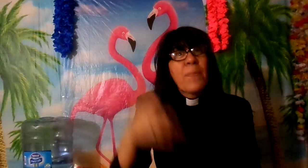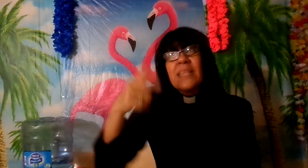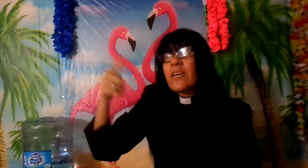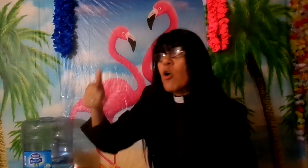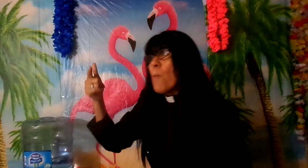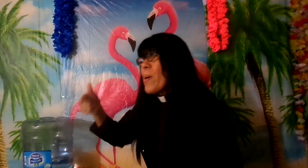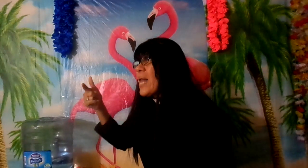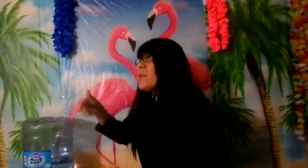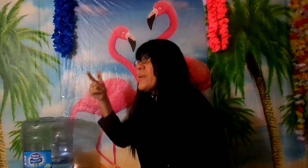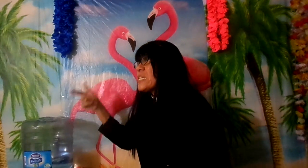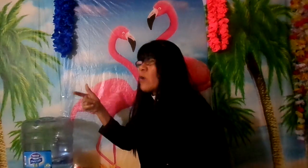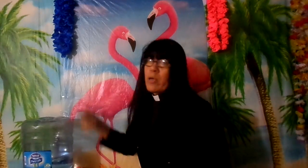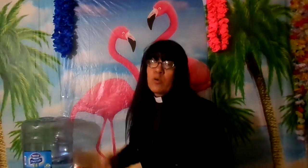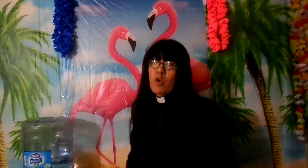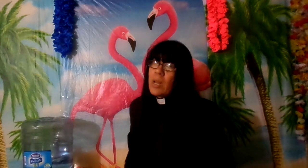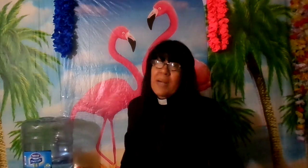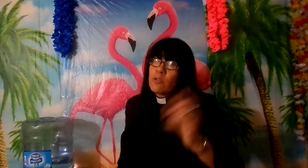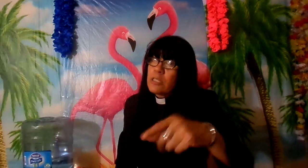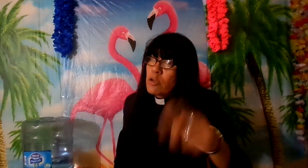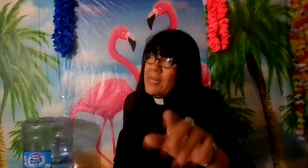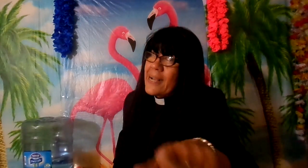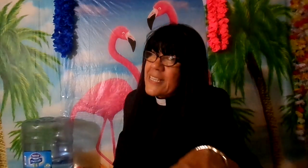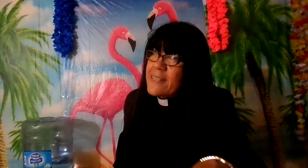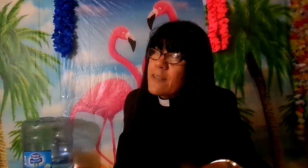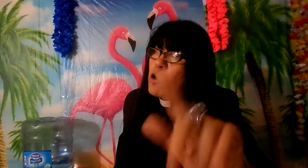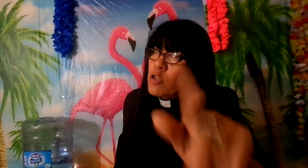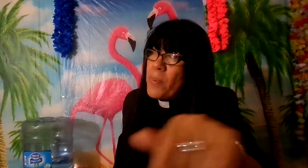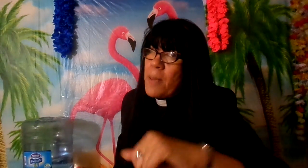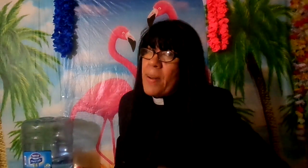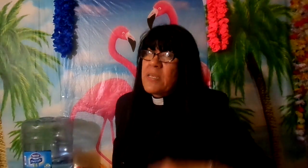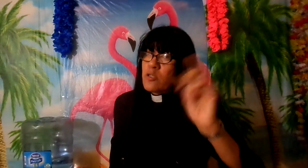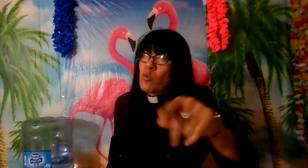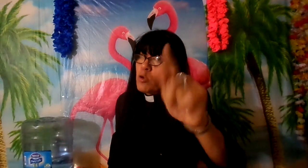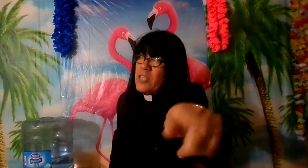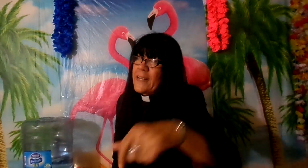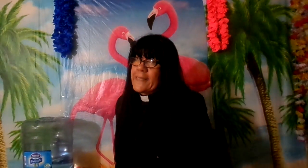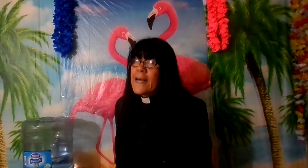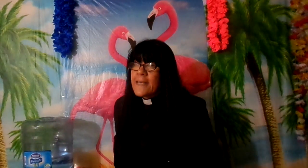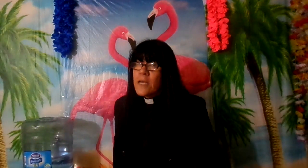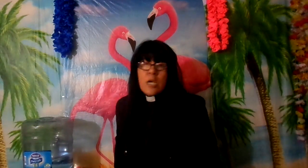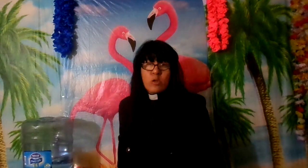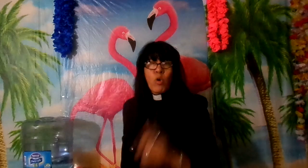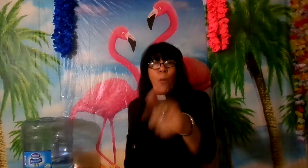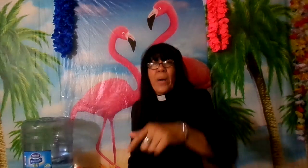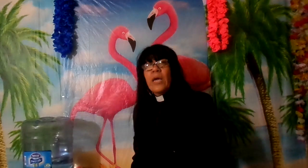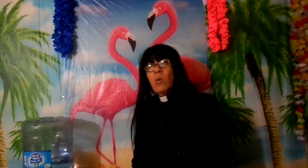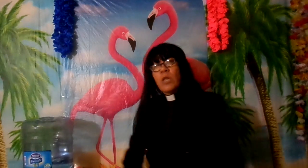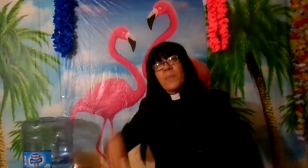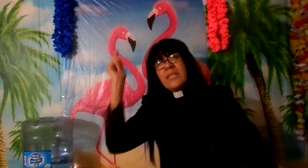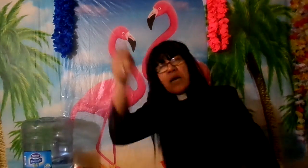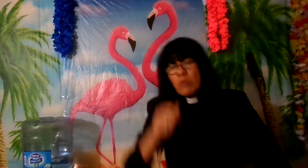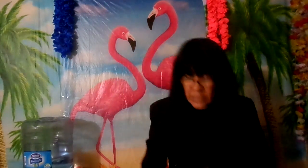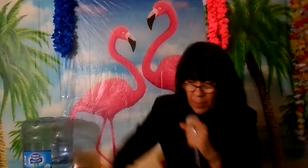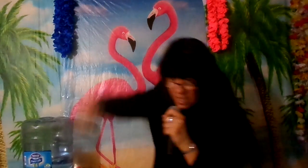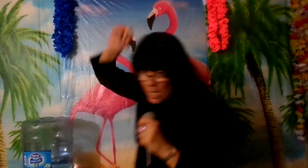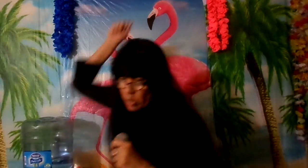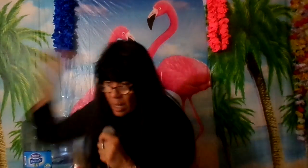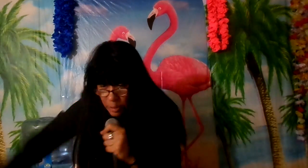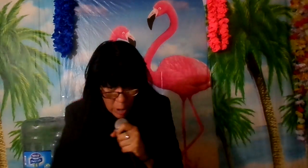pidieron permiso hay muchos hermanos dentro de la casa de Dios que no piden permiso y son unos charlatanes tú los ves que cuando el predicador le está predicando el